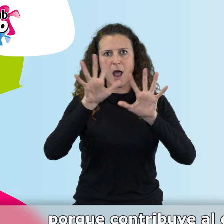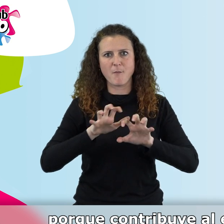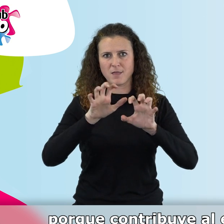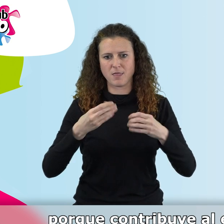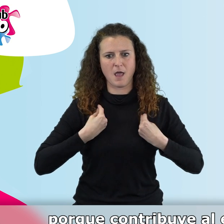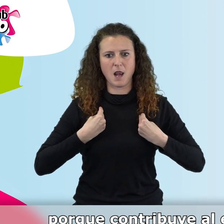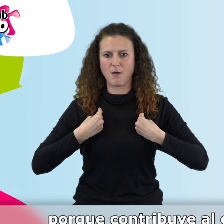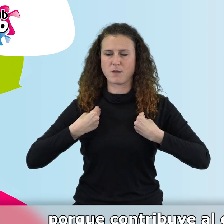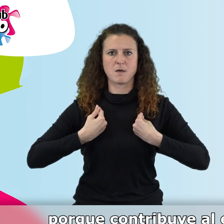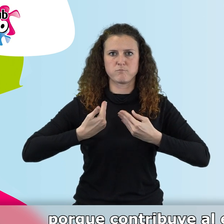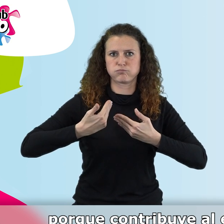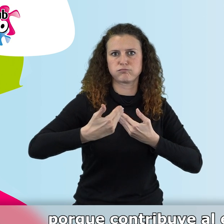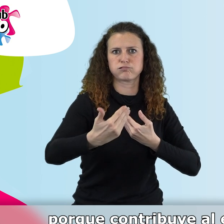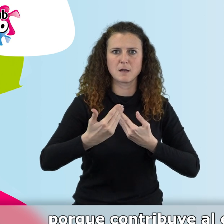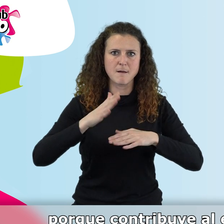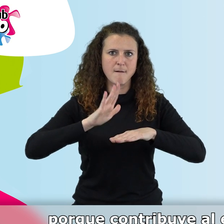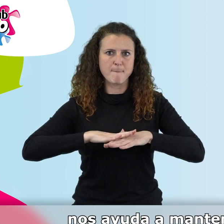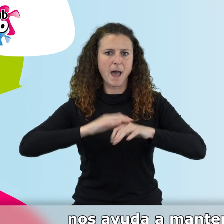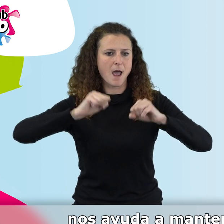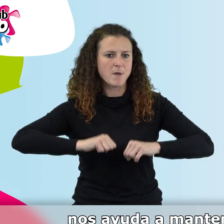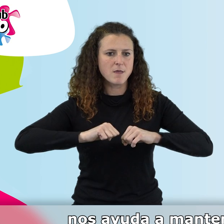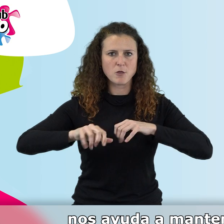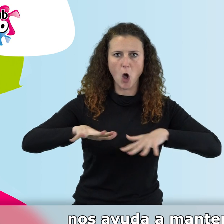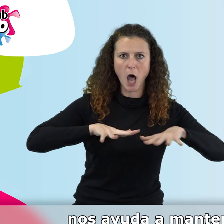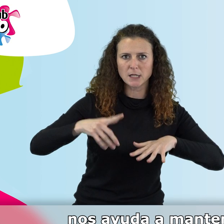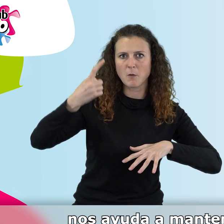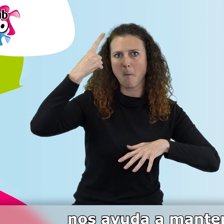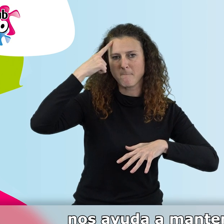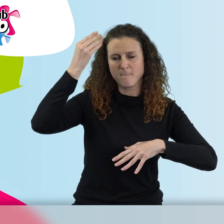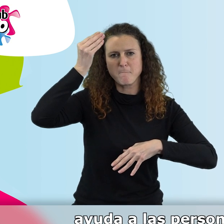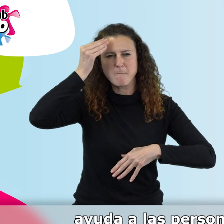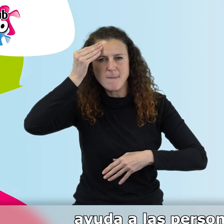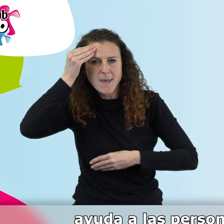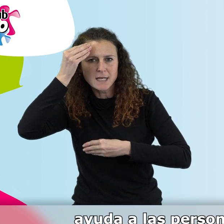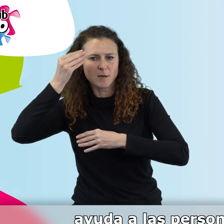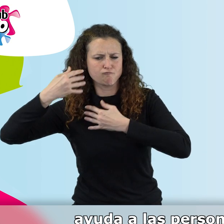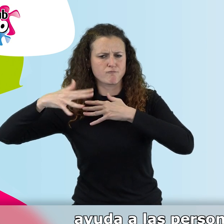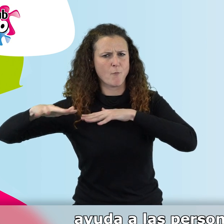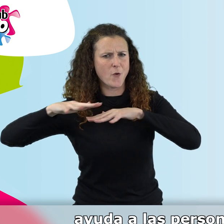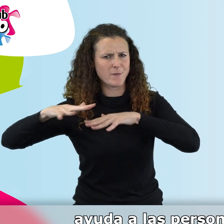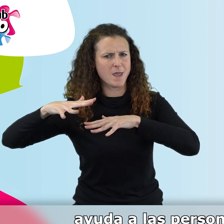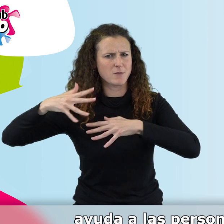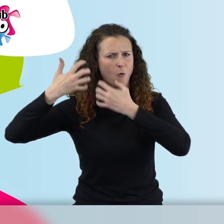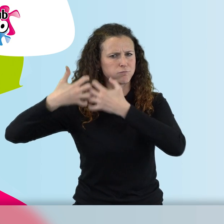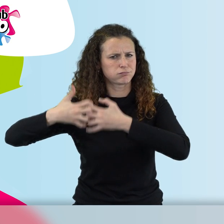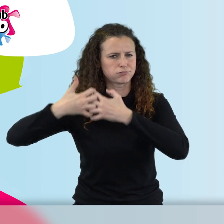Porque contribuye al envejecimiento activo y saludable. Nos ayuda a mantener en forma la mente, ayuda a las personas mayores a estar al día y